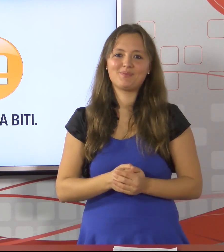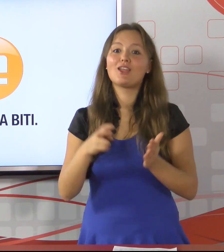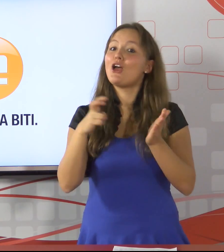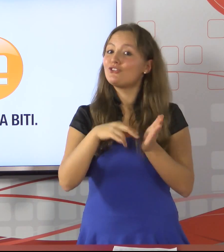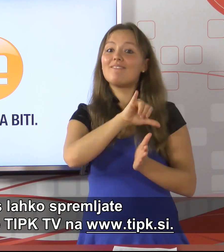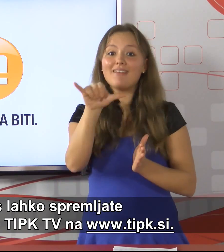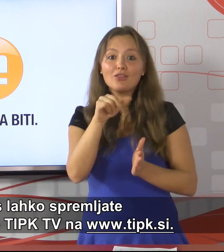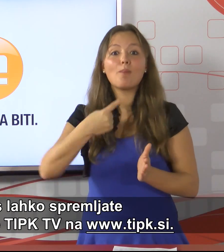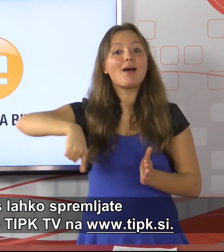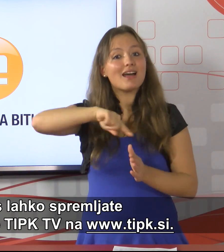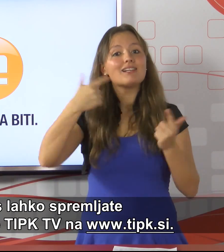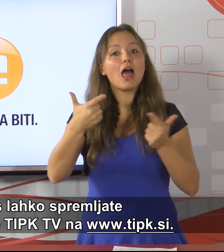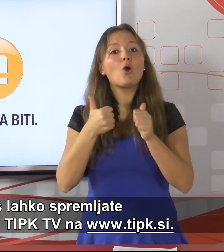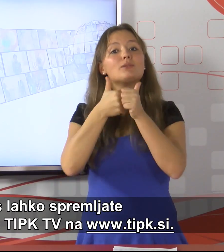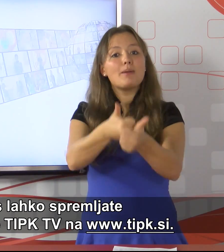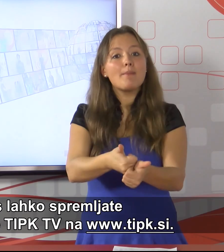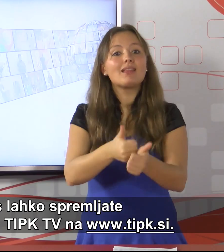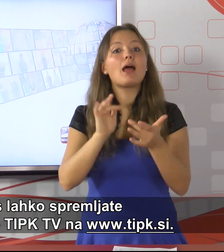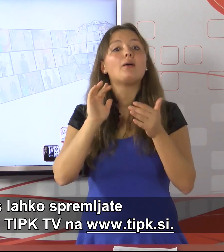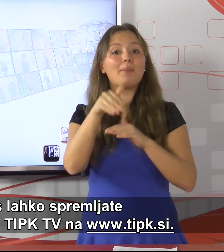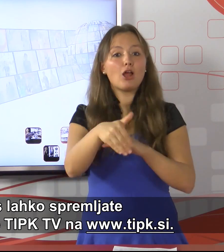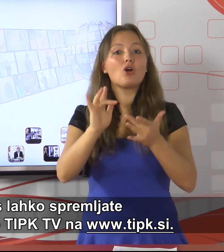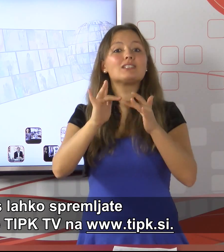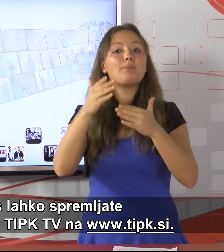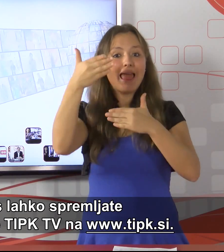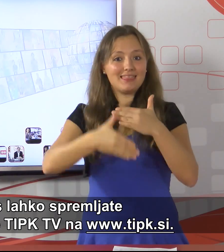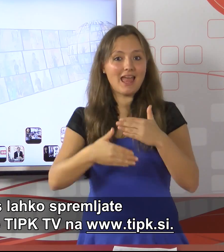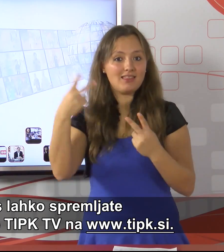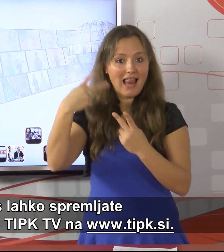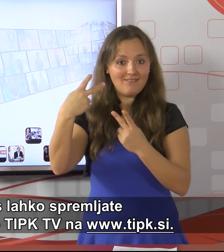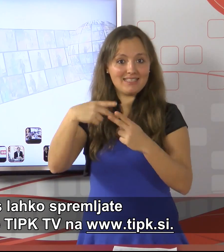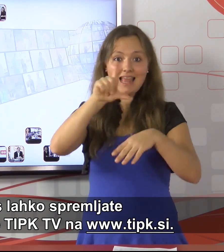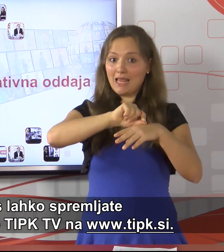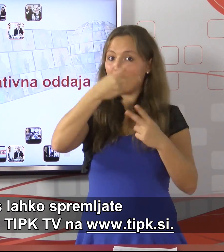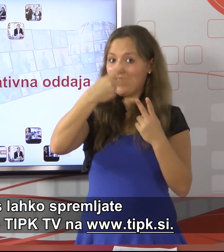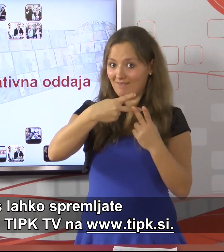Še vedno nas lahko spremljate preko spletne televizije TIPK TV na www